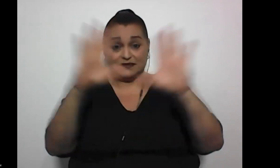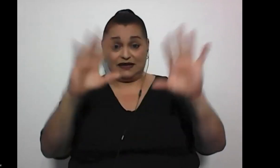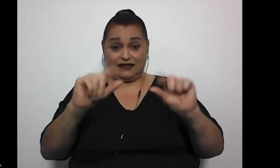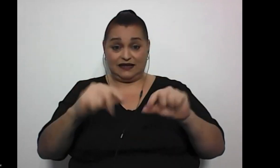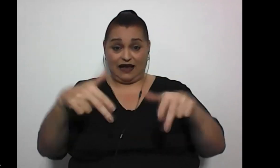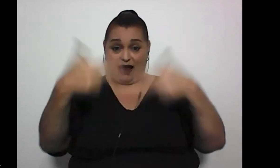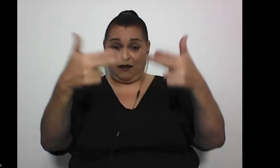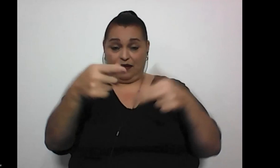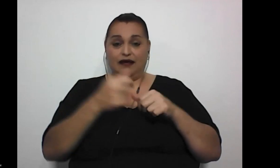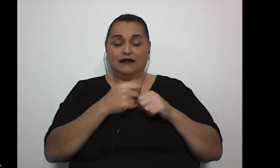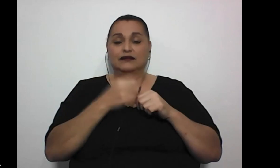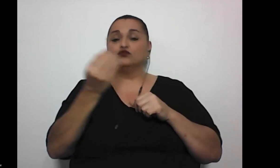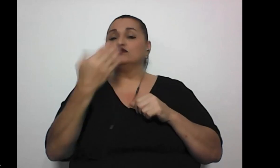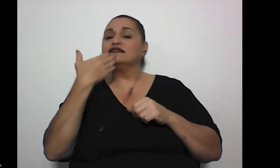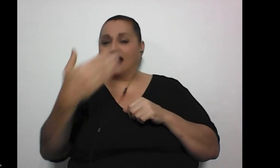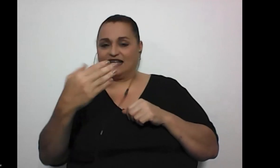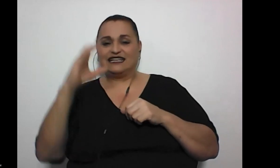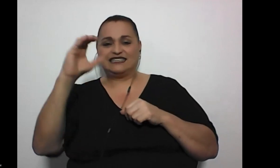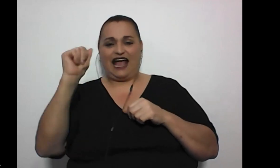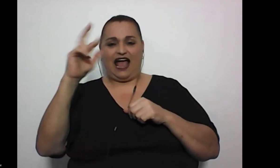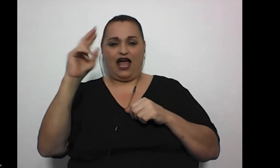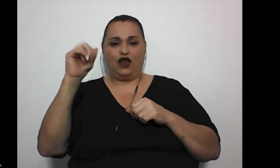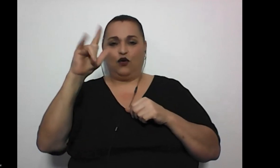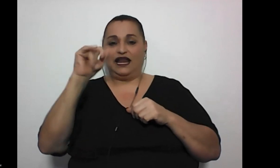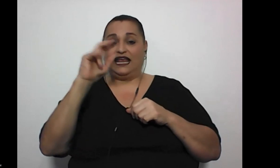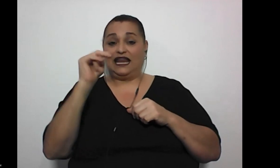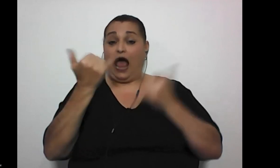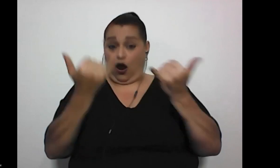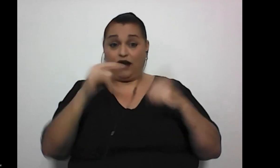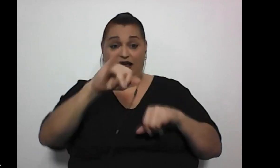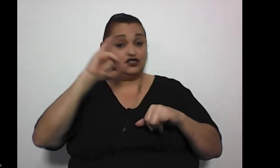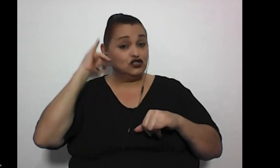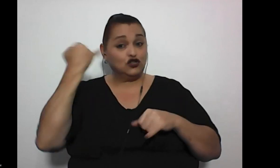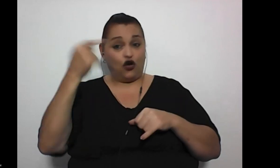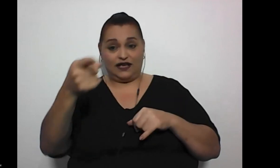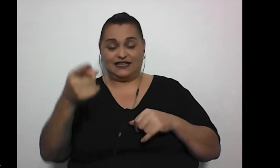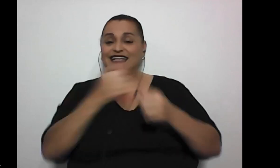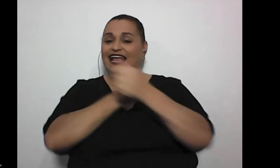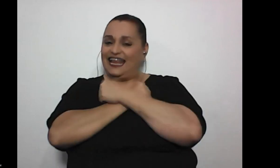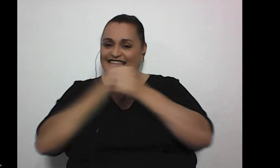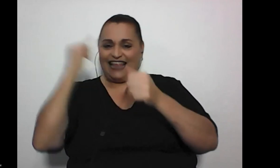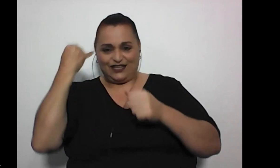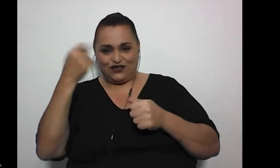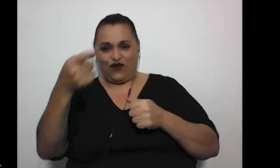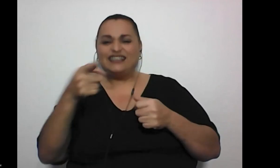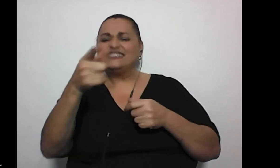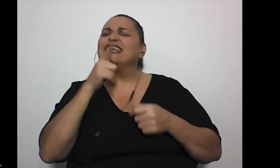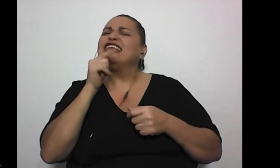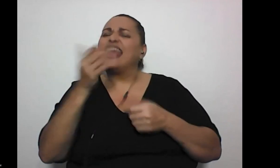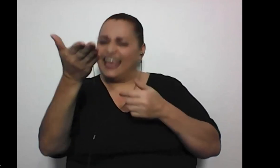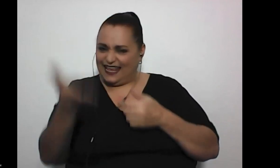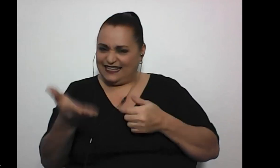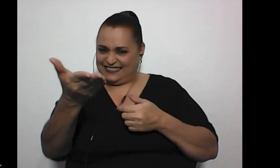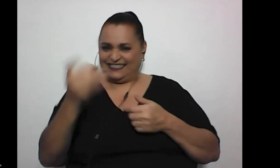Muchas gracias, Carolina. A usted. Ahora, Joyce, nuestra querida Joyce, ¿quién es Joyce